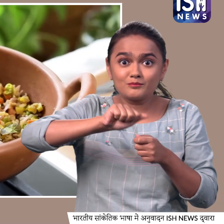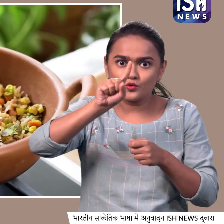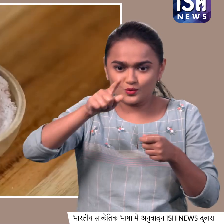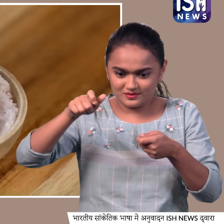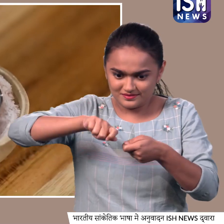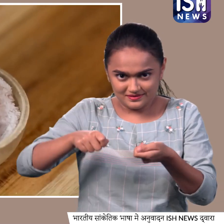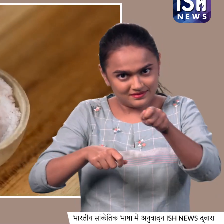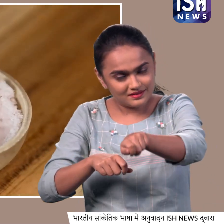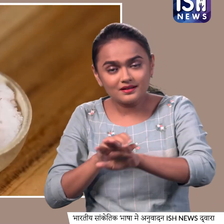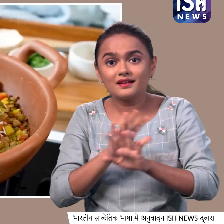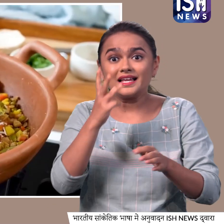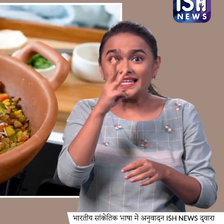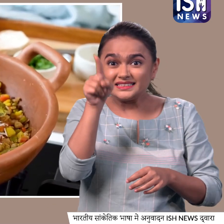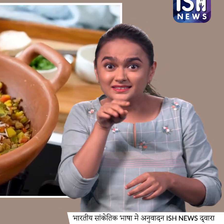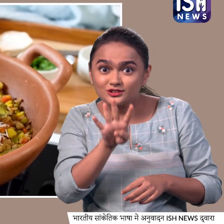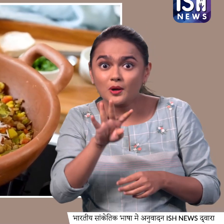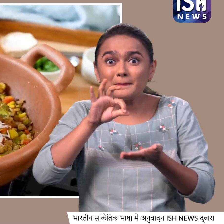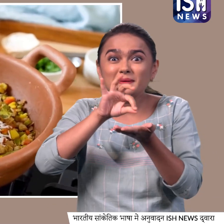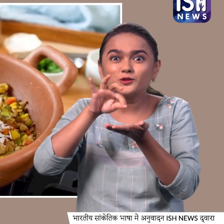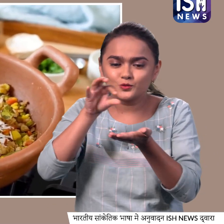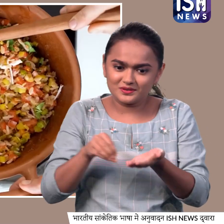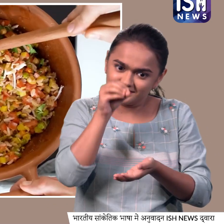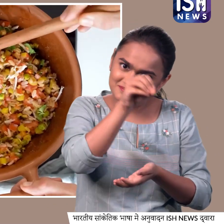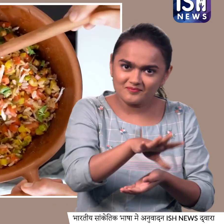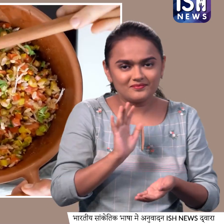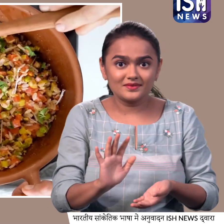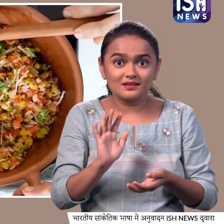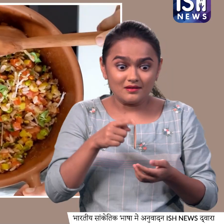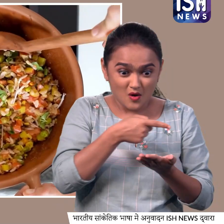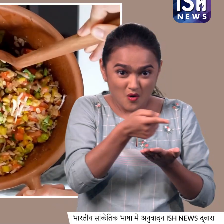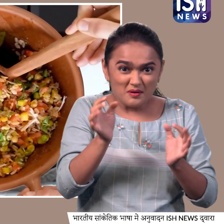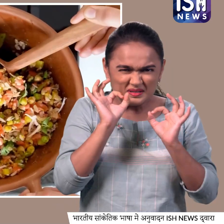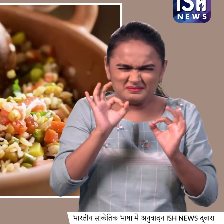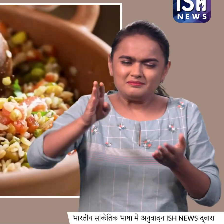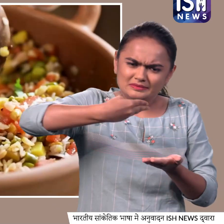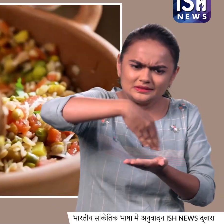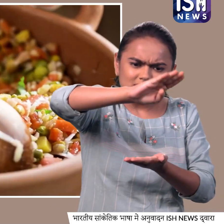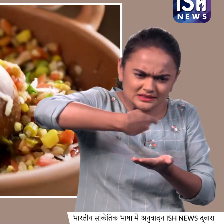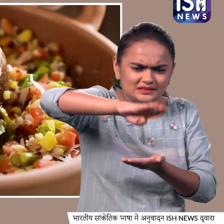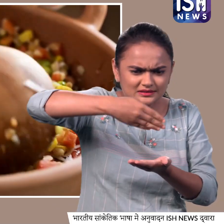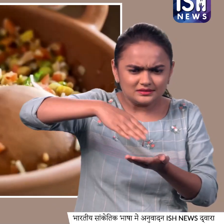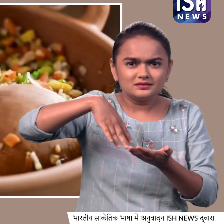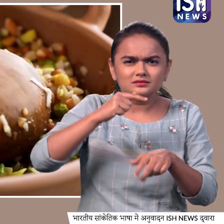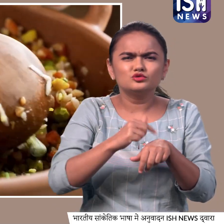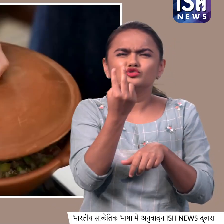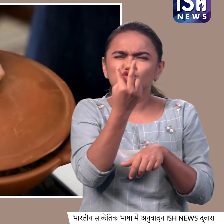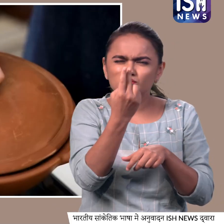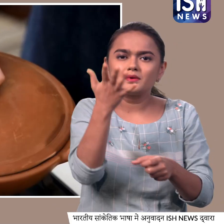सब कुछ अच्छे से मिला लें और करहाई को दो मिनिट के लिए ढग दे